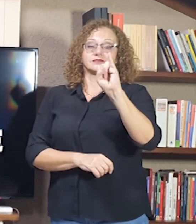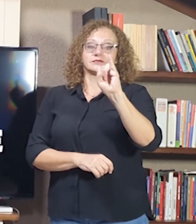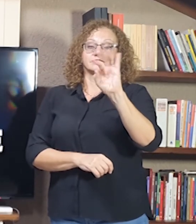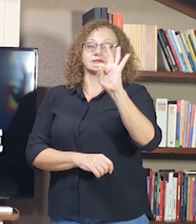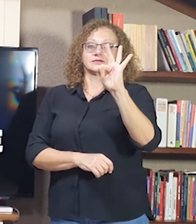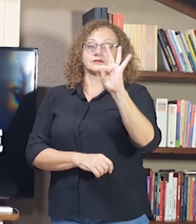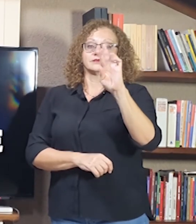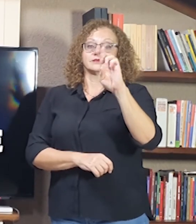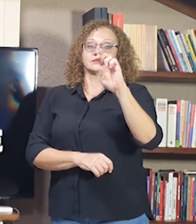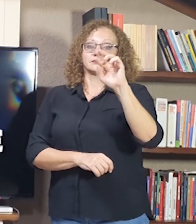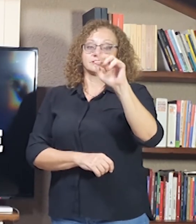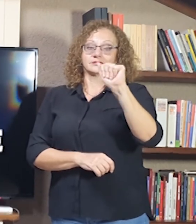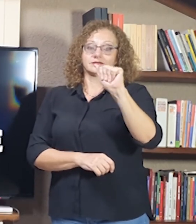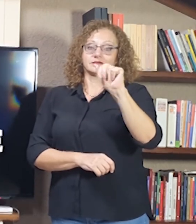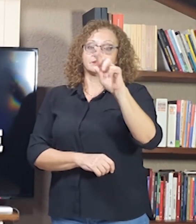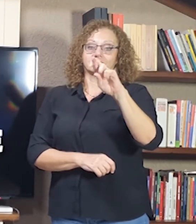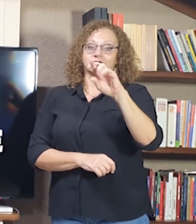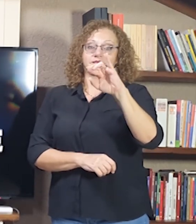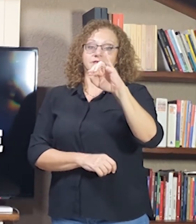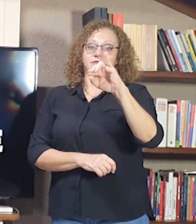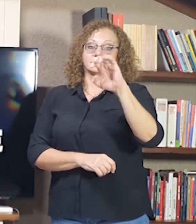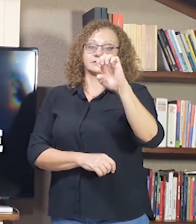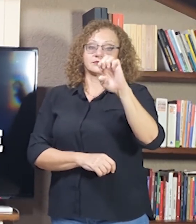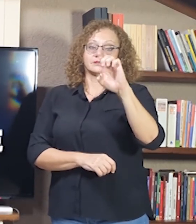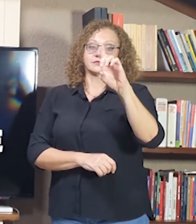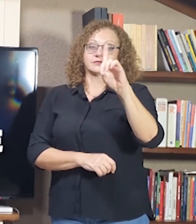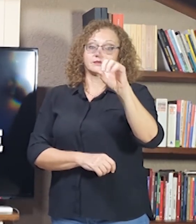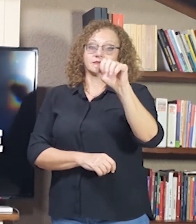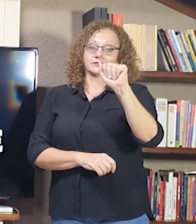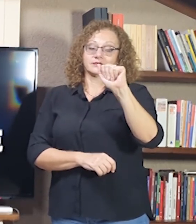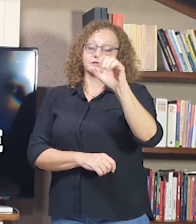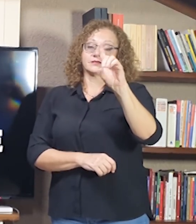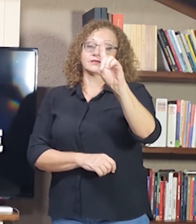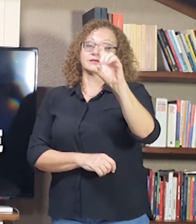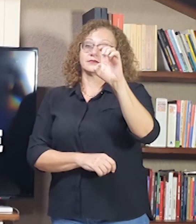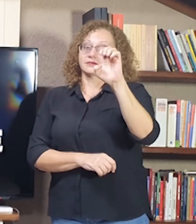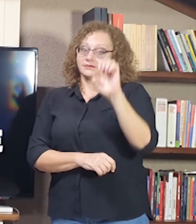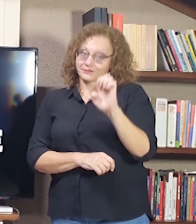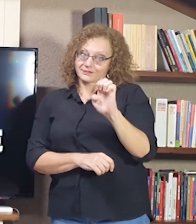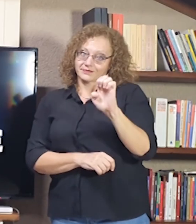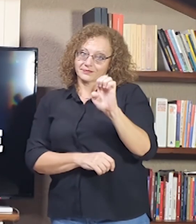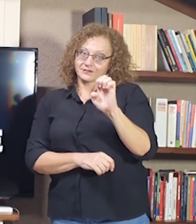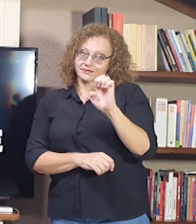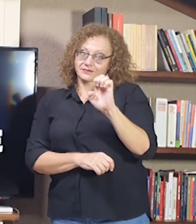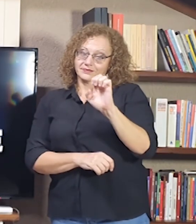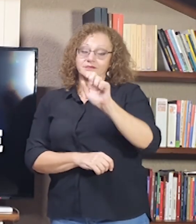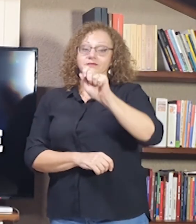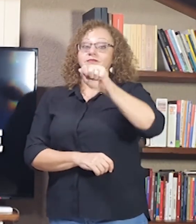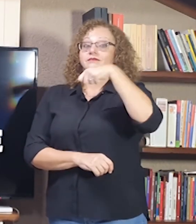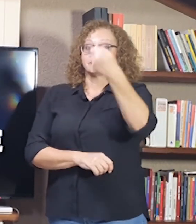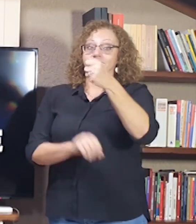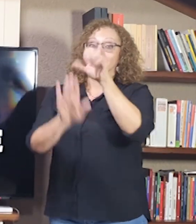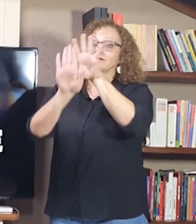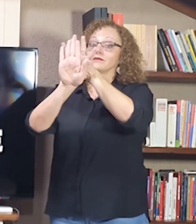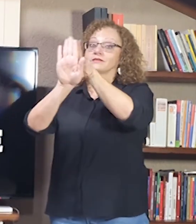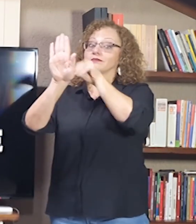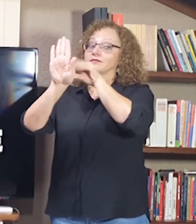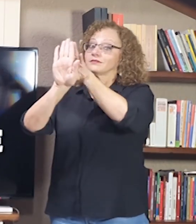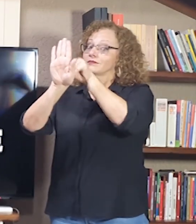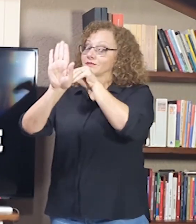Então, nós podemos entender que toda a iconicidade possui uma arbitrariedade. Ok?